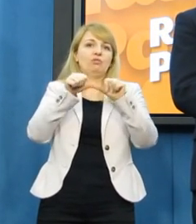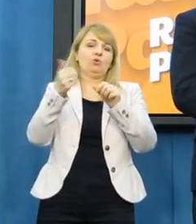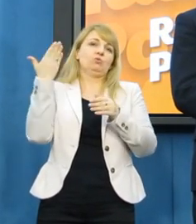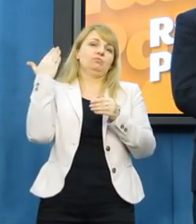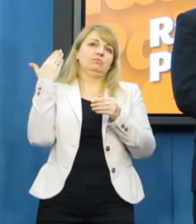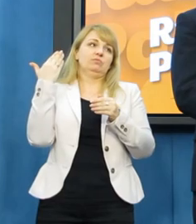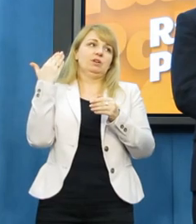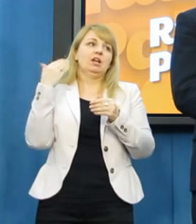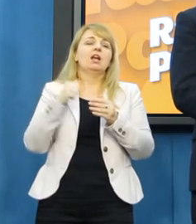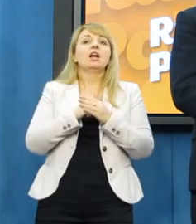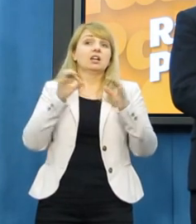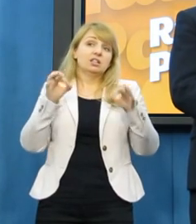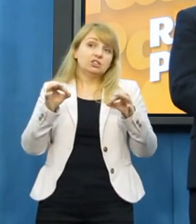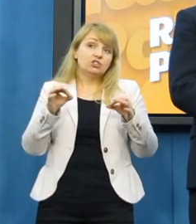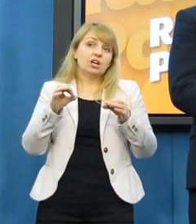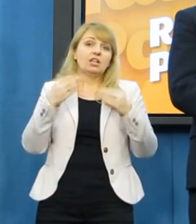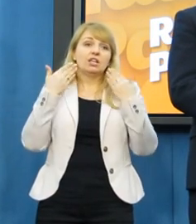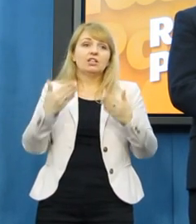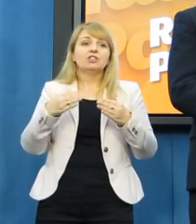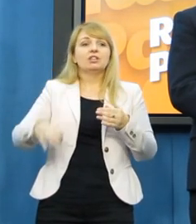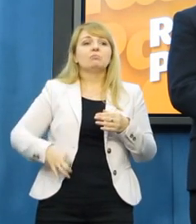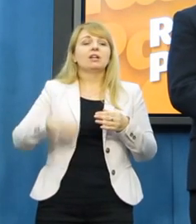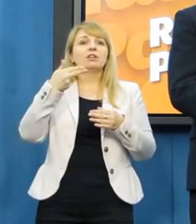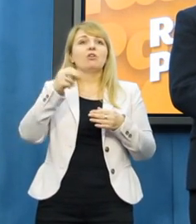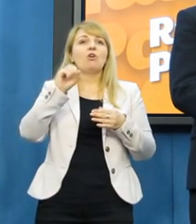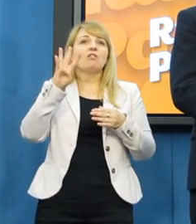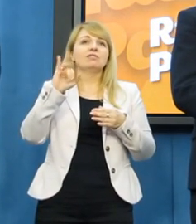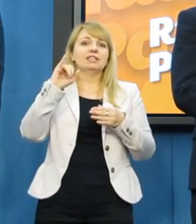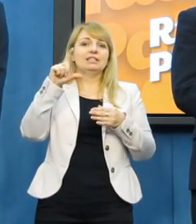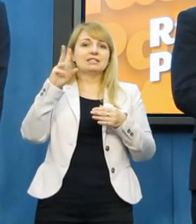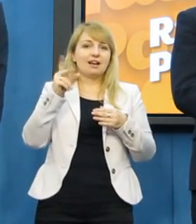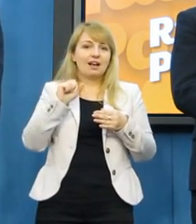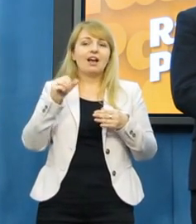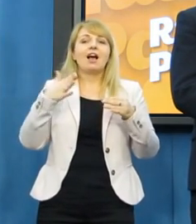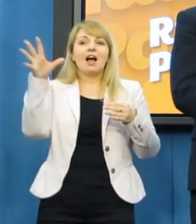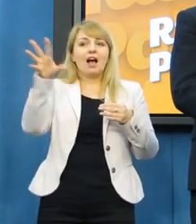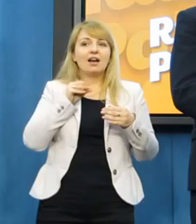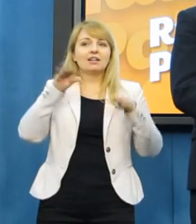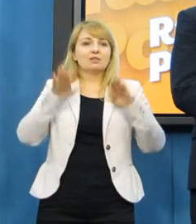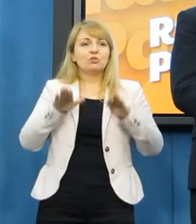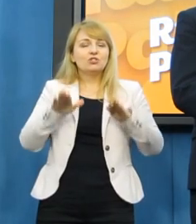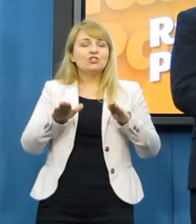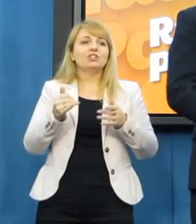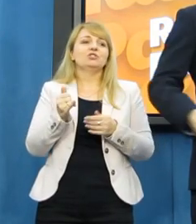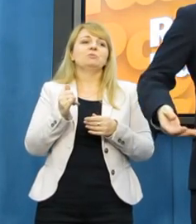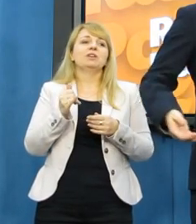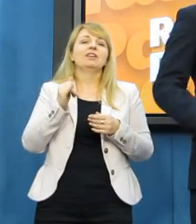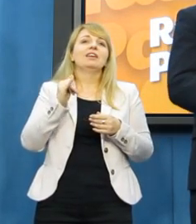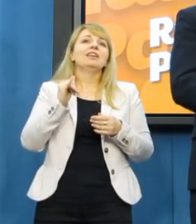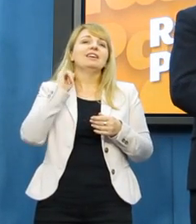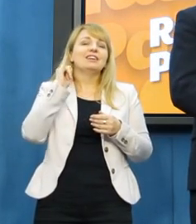Waniowi Nowickiej się dzieliliśmy obok siebie. Było to największe zbliżenie liderów Lewicy od pierwszego czasu. No i może